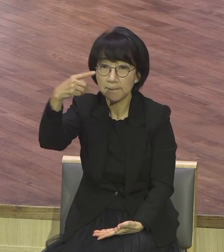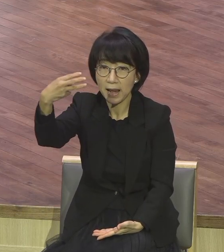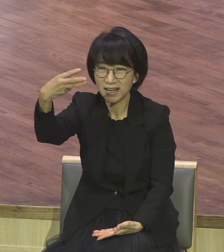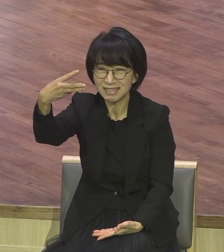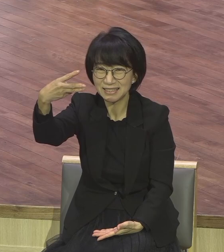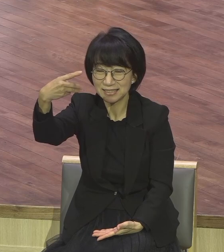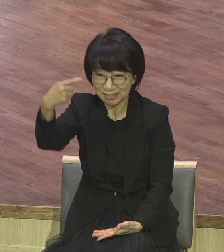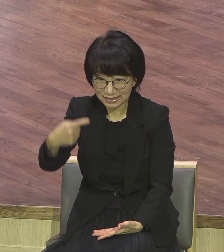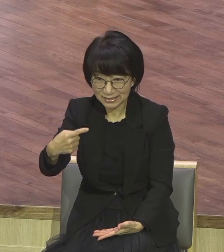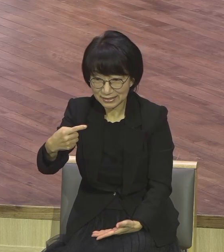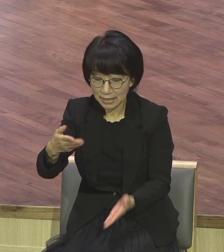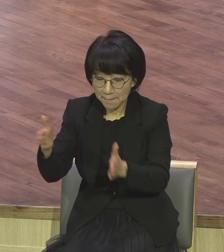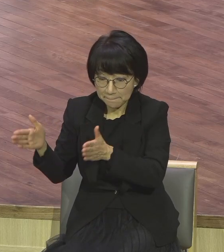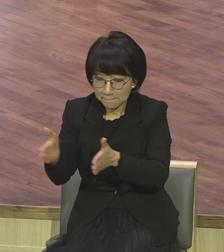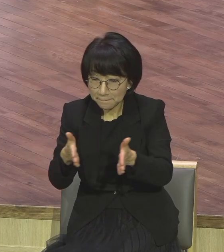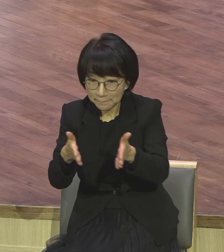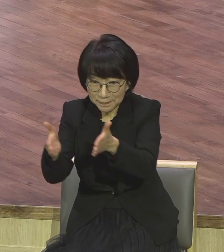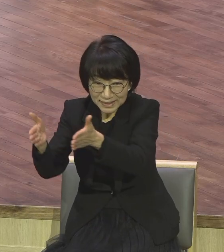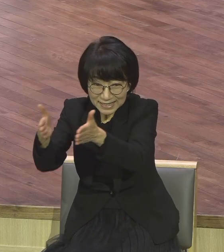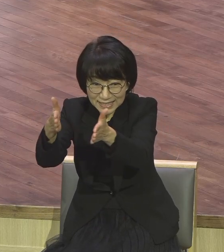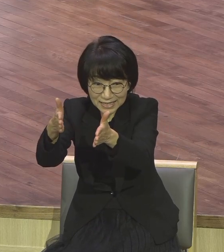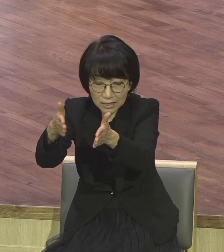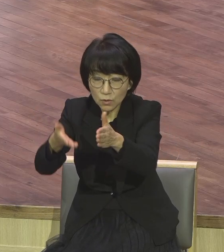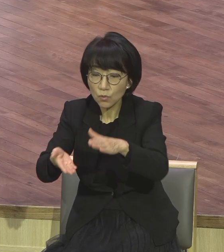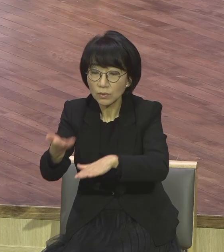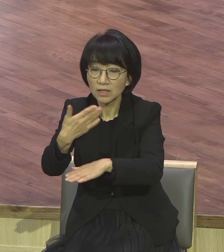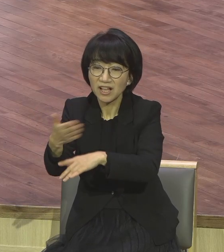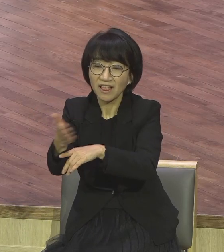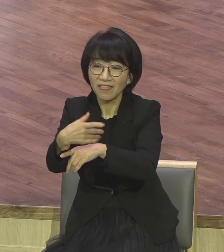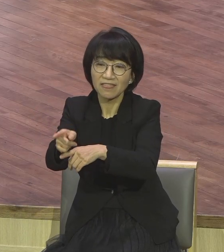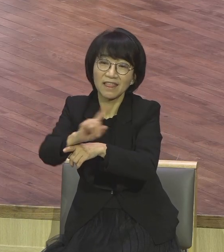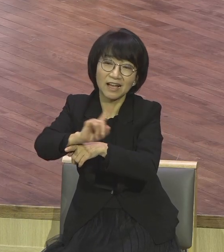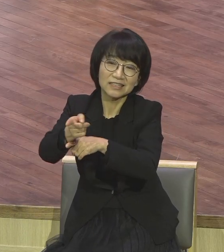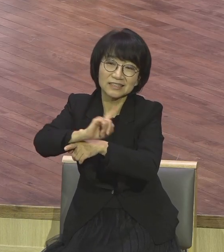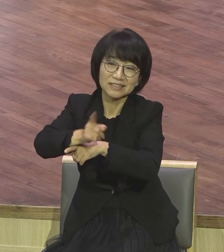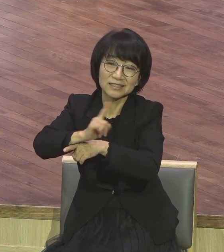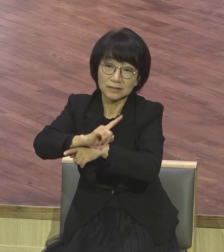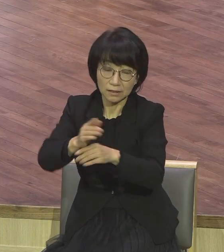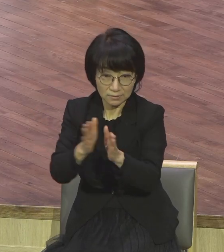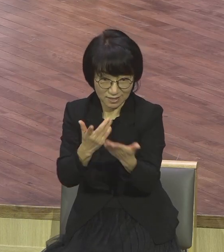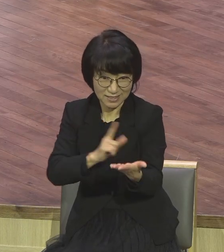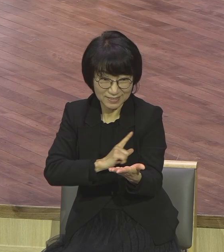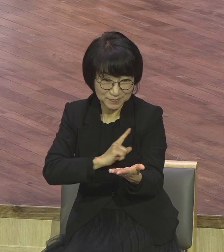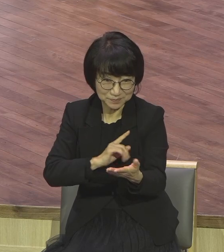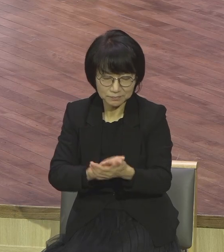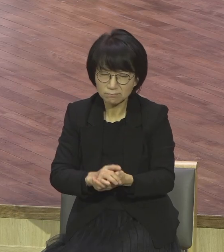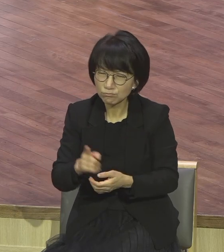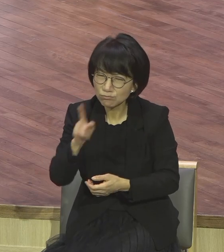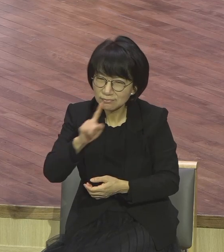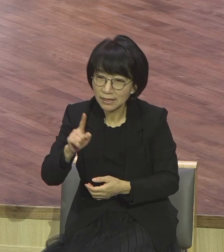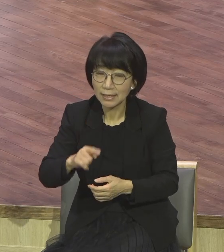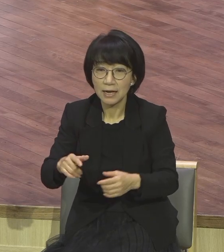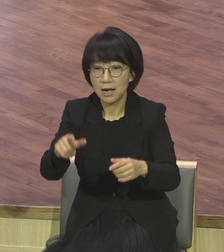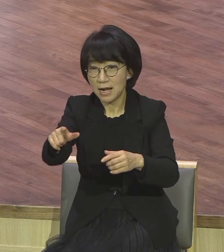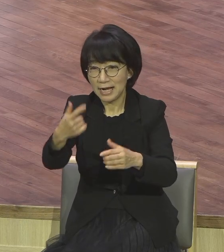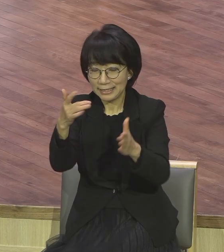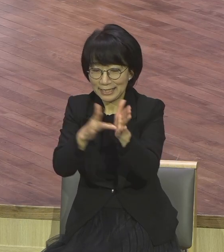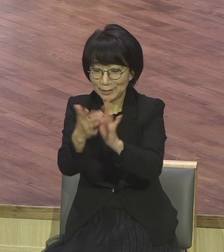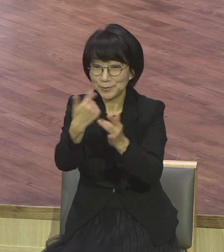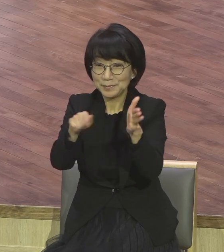아스팔트 라는 책이 있습니다 기독교인들은 평균 6천번 이상 설교를 듣고 8천번 이상